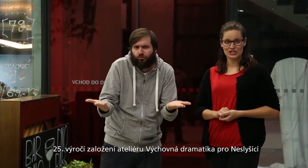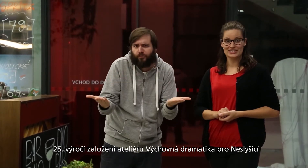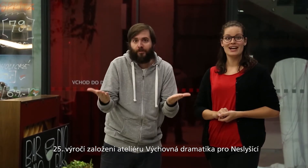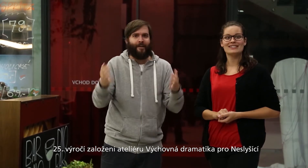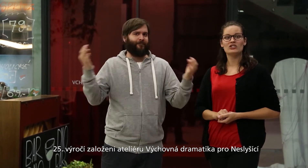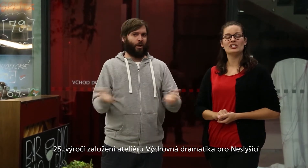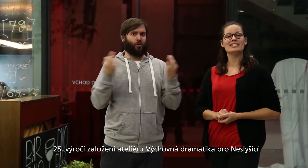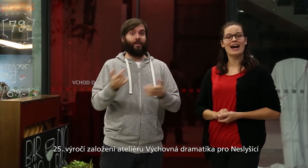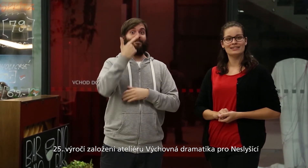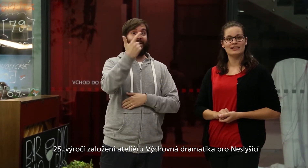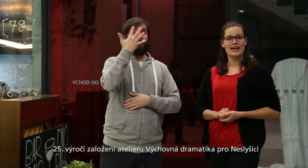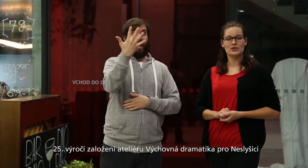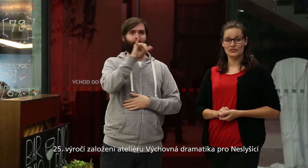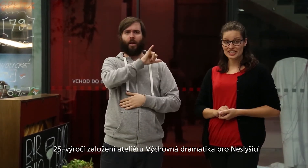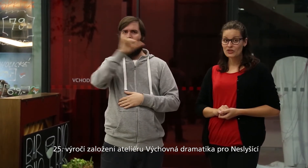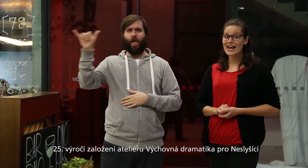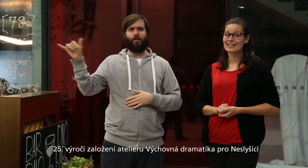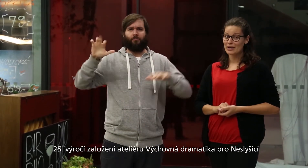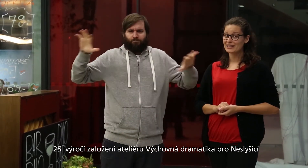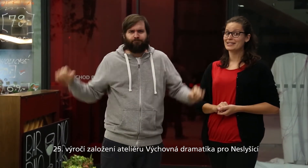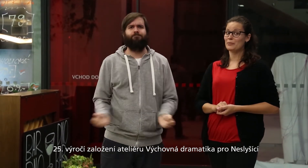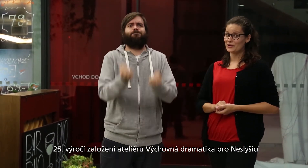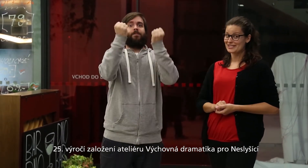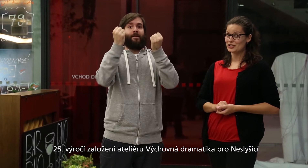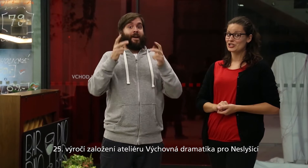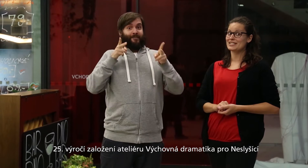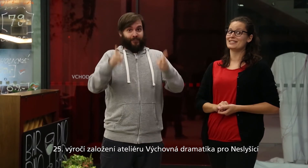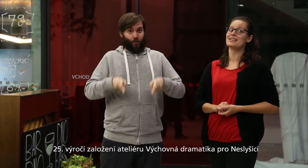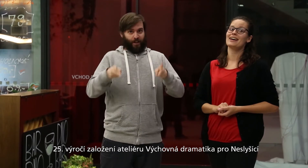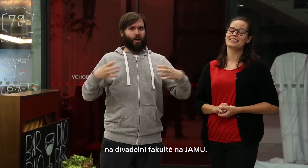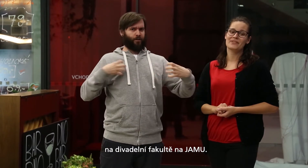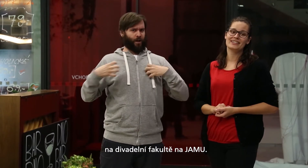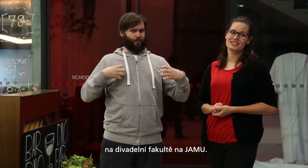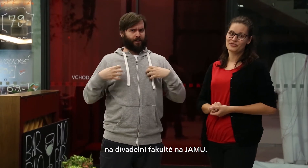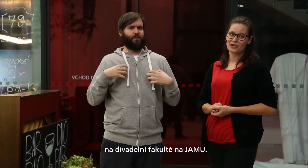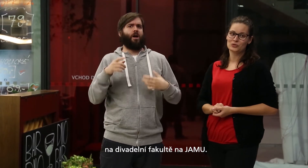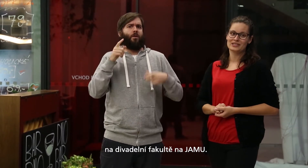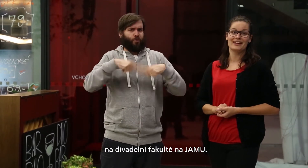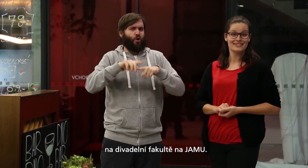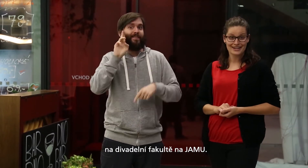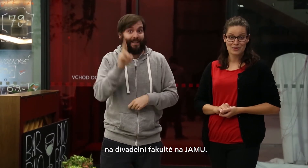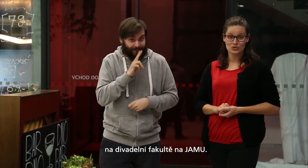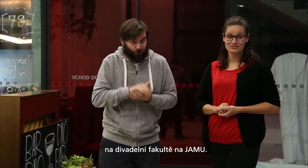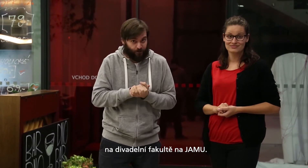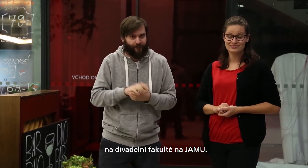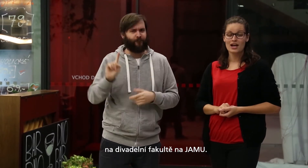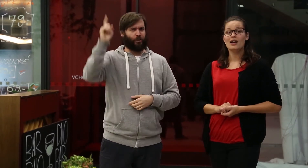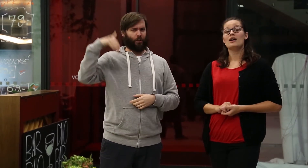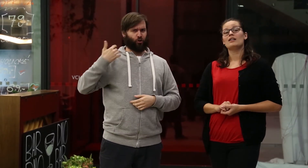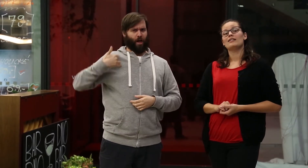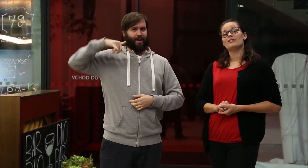výročí v založení ateliéru Výchovná dramatika pro neslyšící na divadelní fakultě na Jamu.